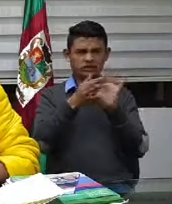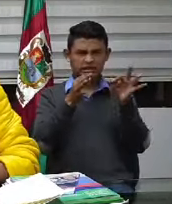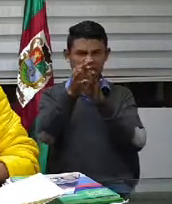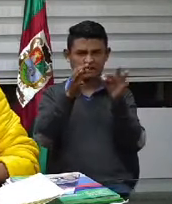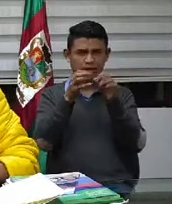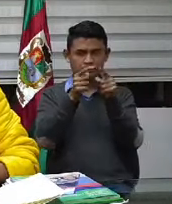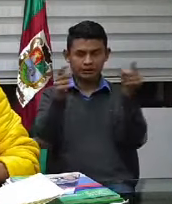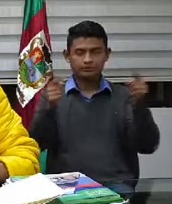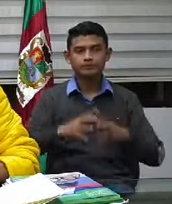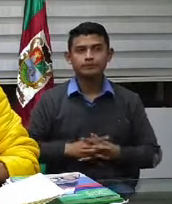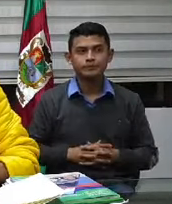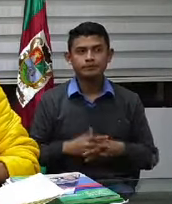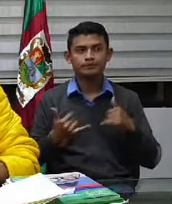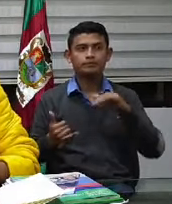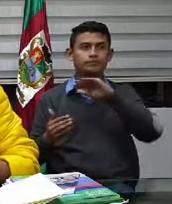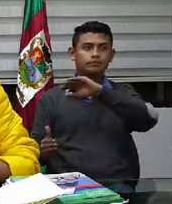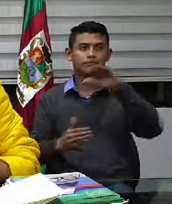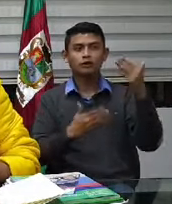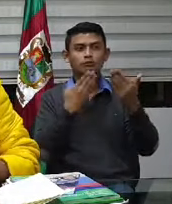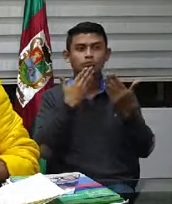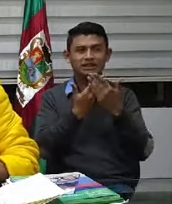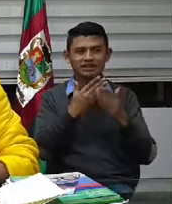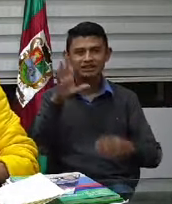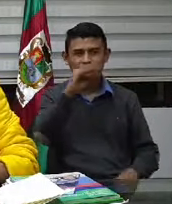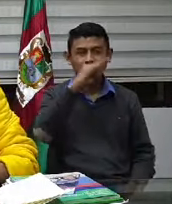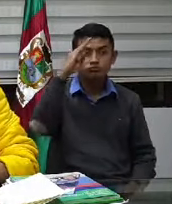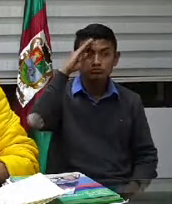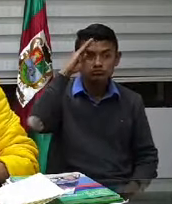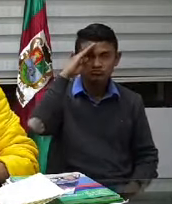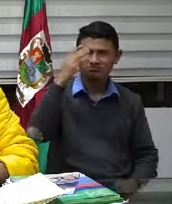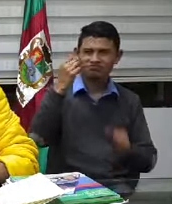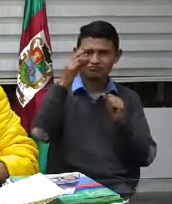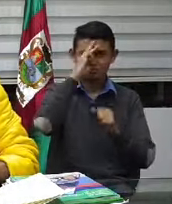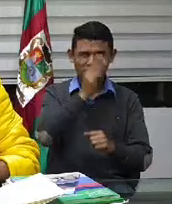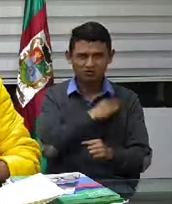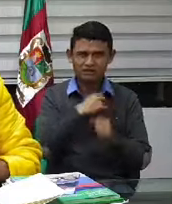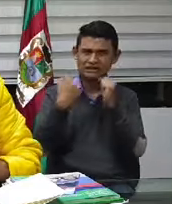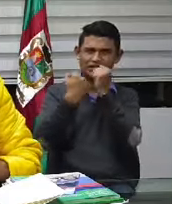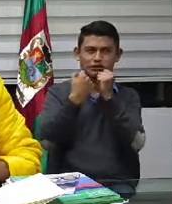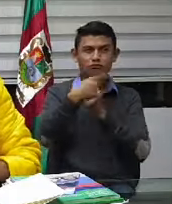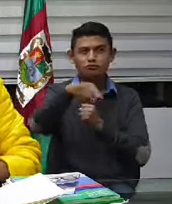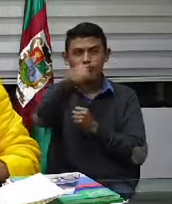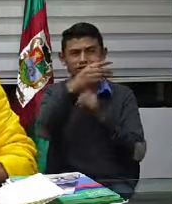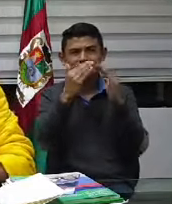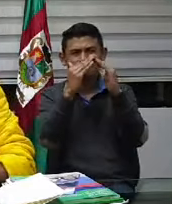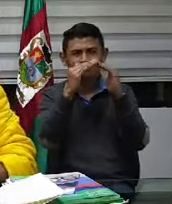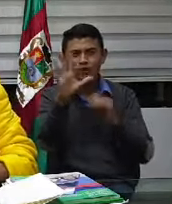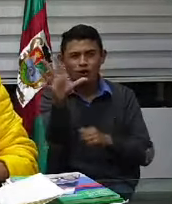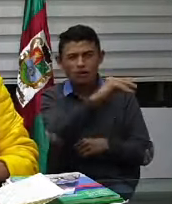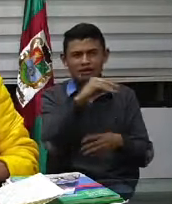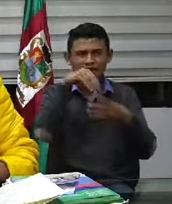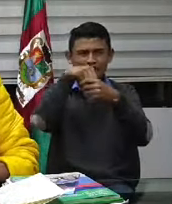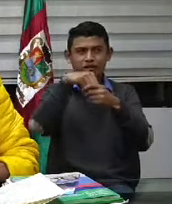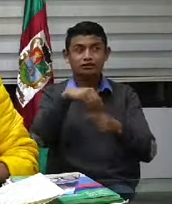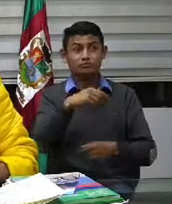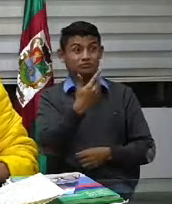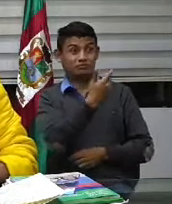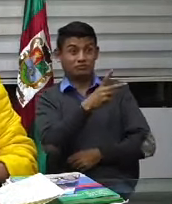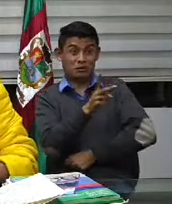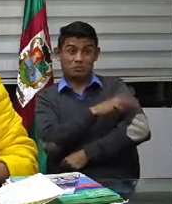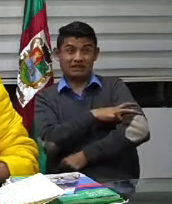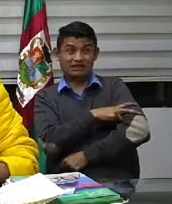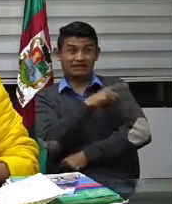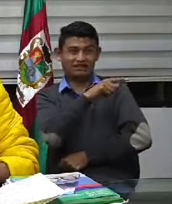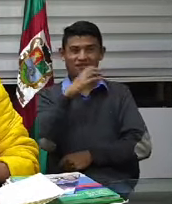agradecimiento siempre a la fuerza pública a los ciudadanos que actúan responsablemente a la personería municipal de verdad muchas